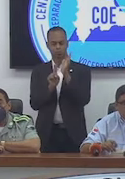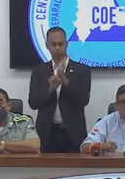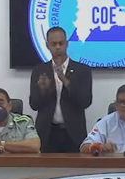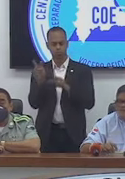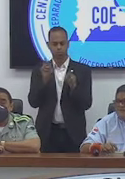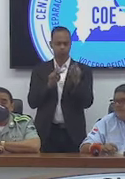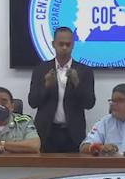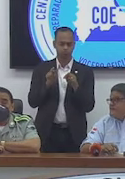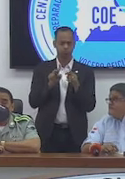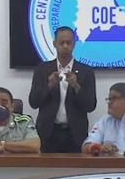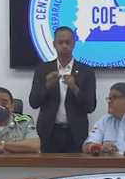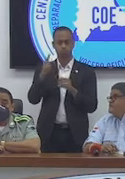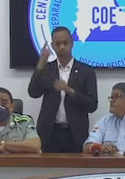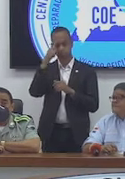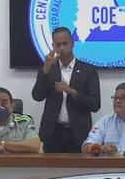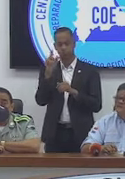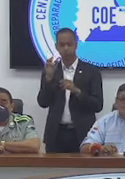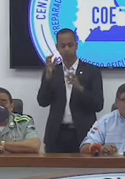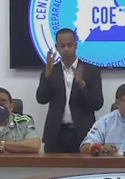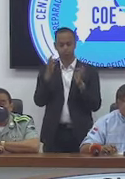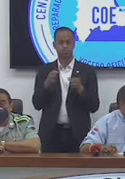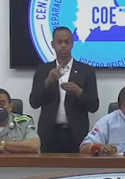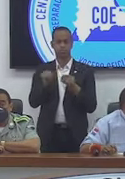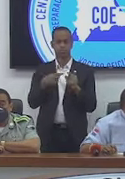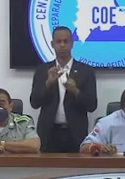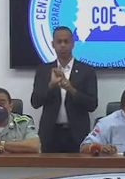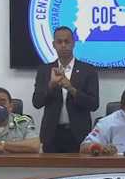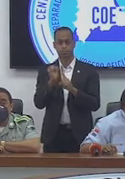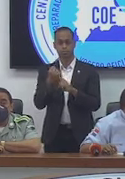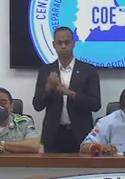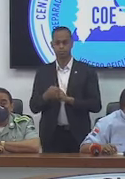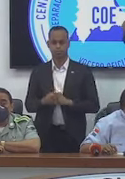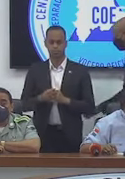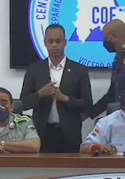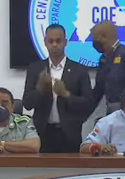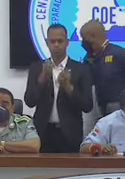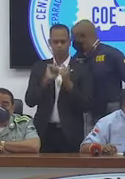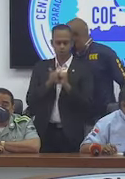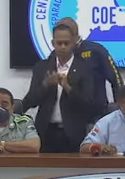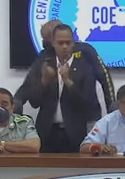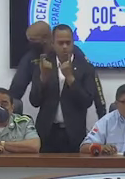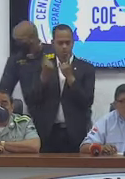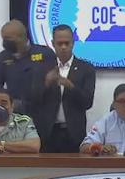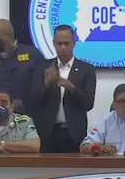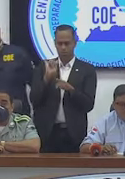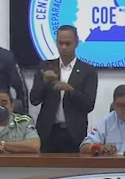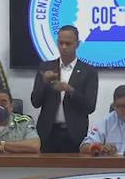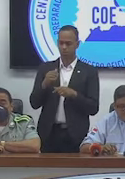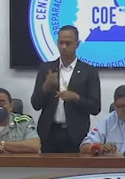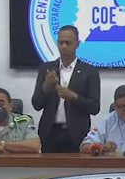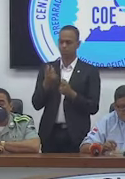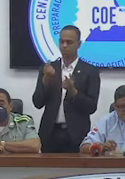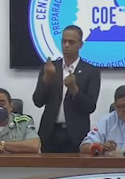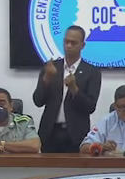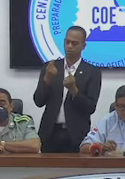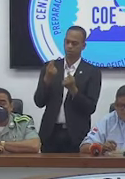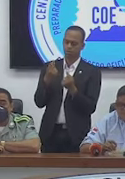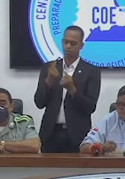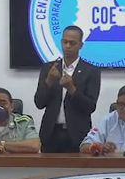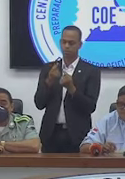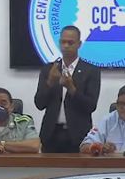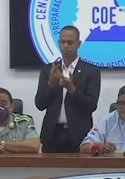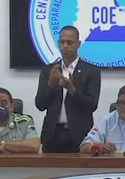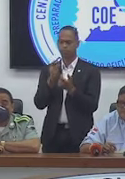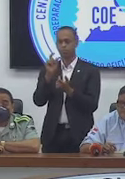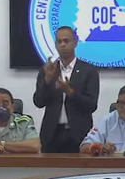correspondiente para determinar las circunstancias de cómo pasó ese accidente. O hasta el momento solamente